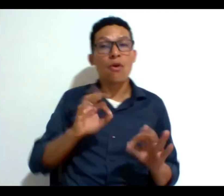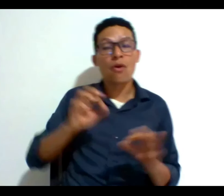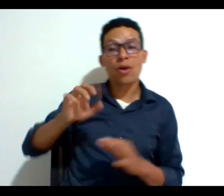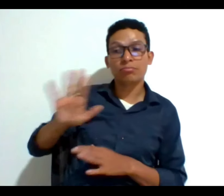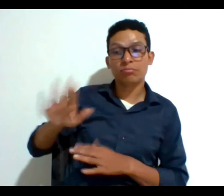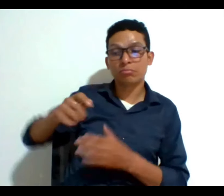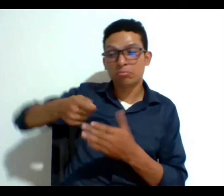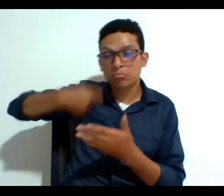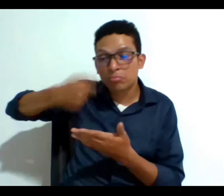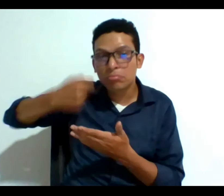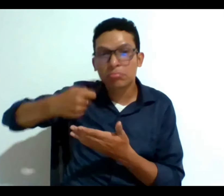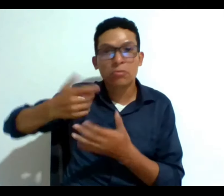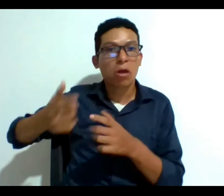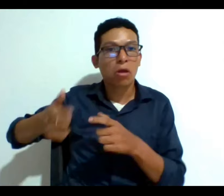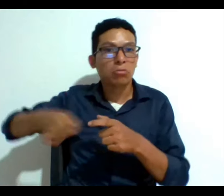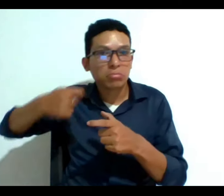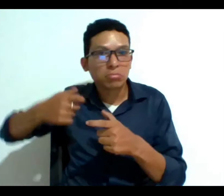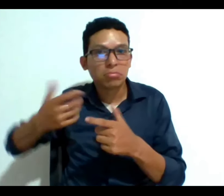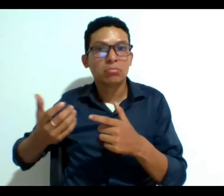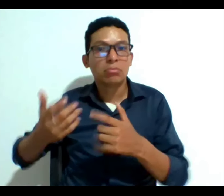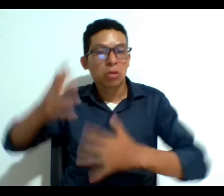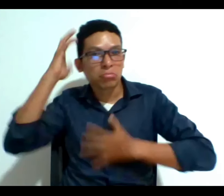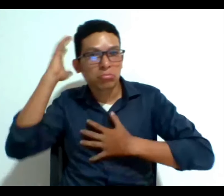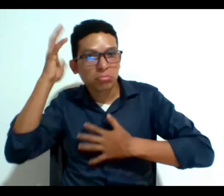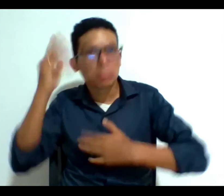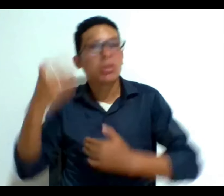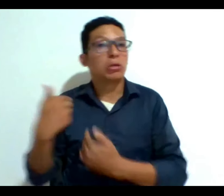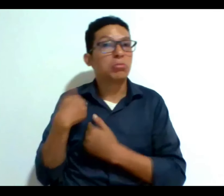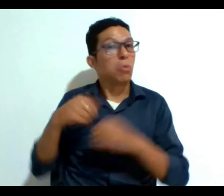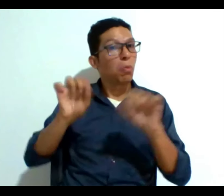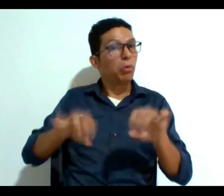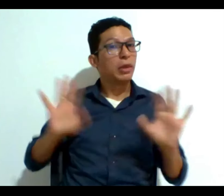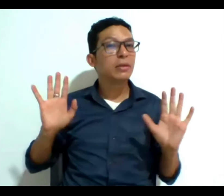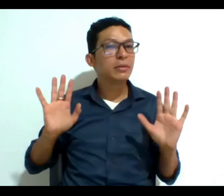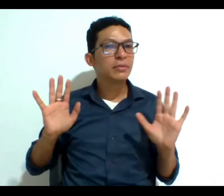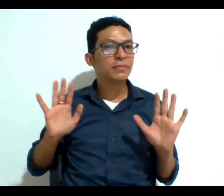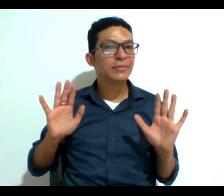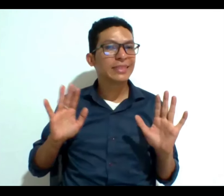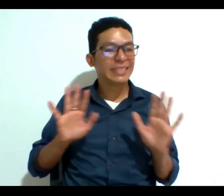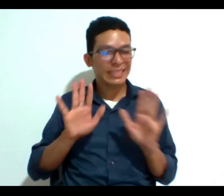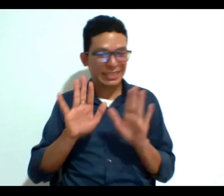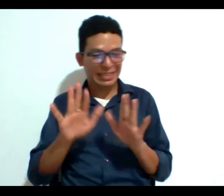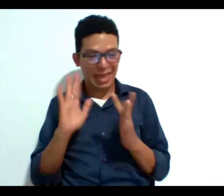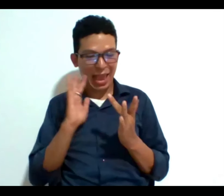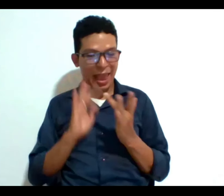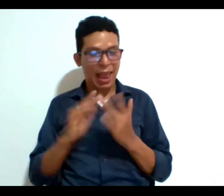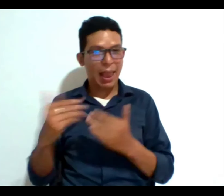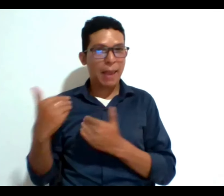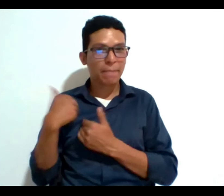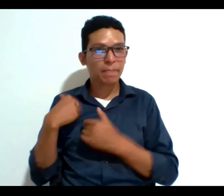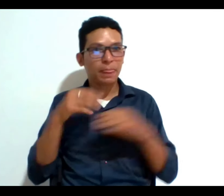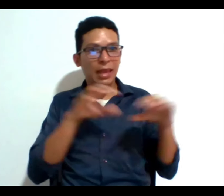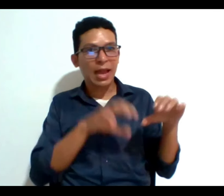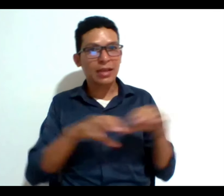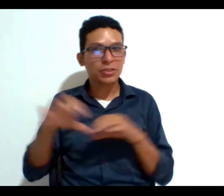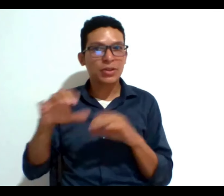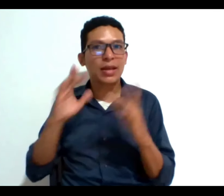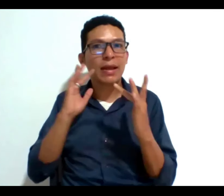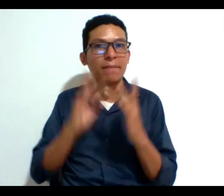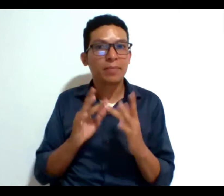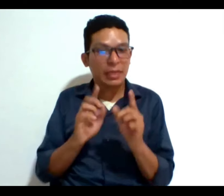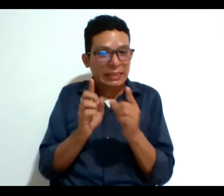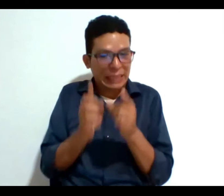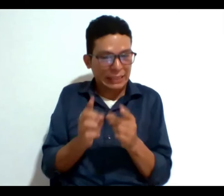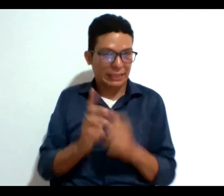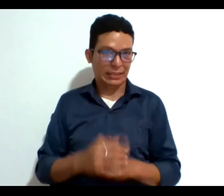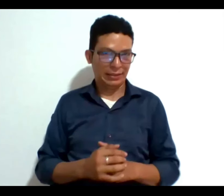alimentarse el solo o tiene competencia para bañarse entonces la competencia está circunscrita a una acción determinada por eso